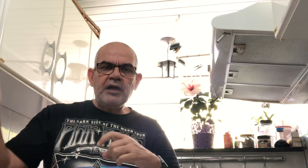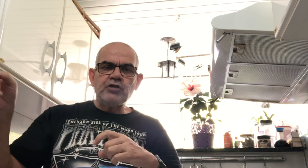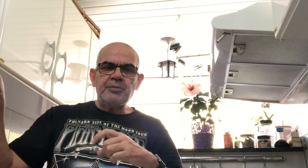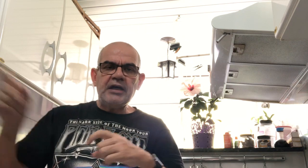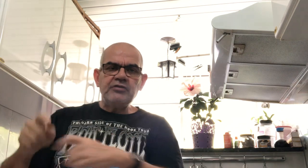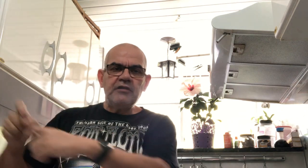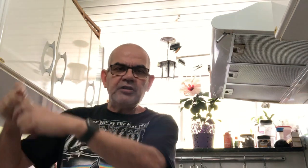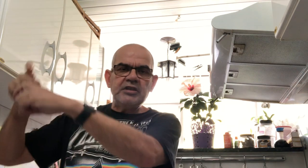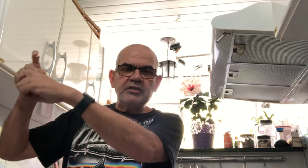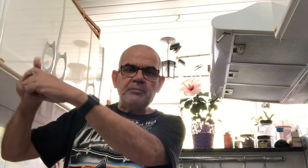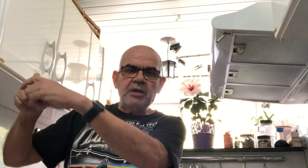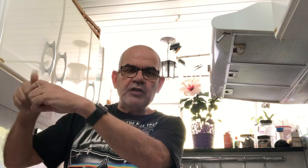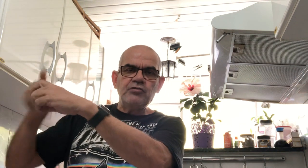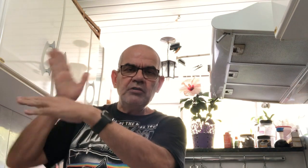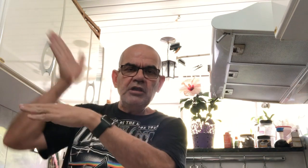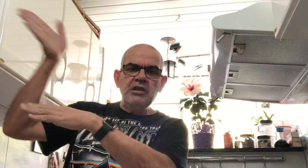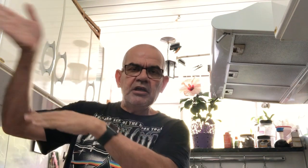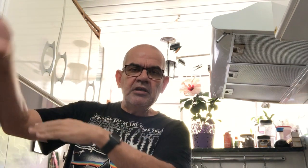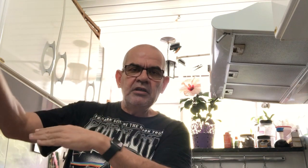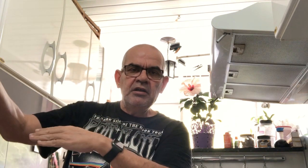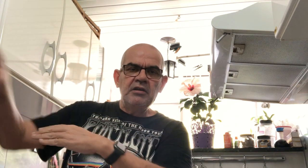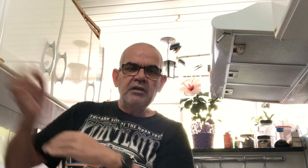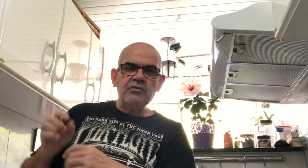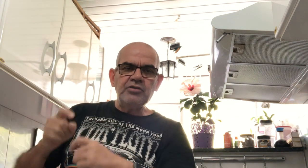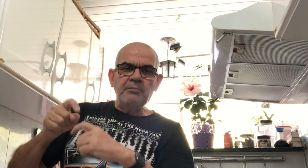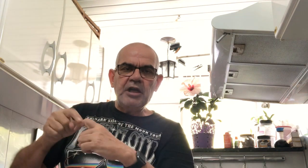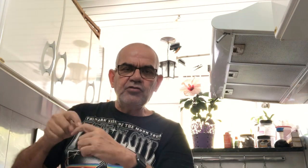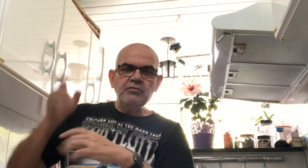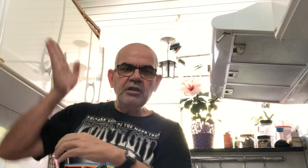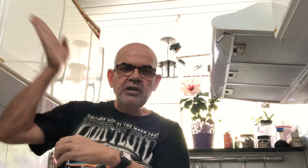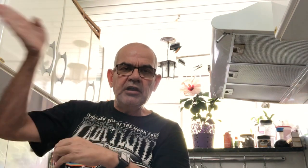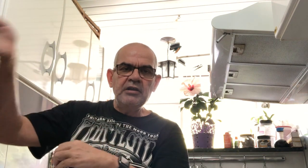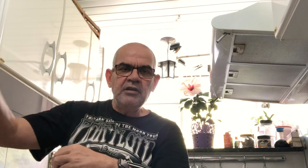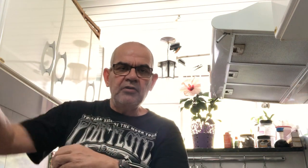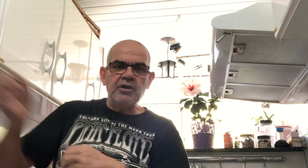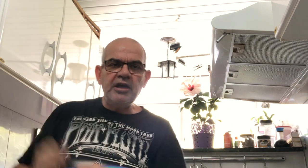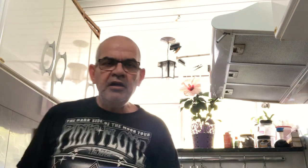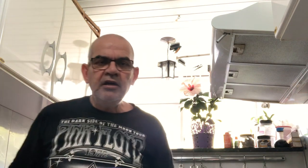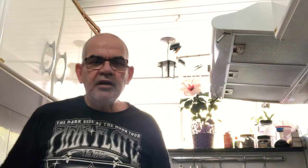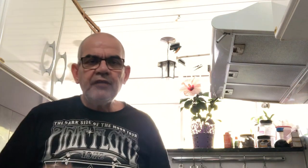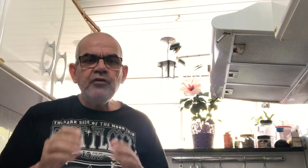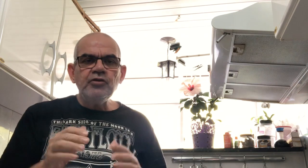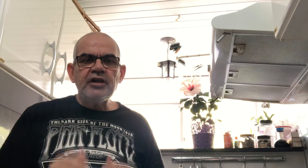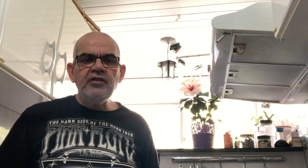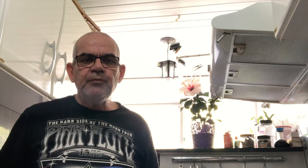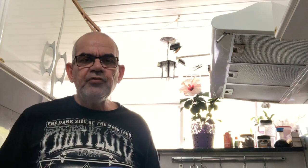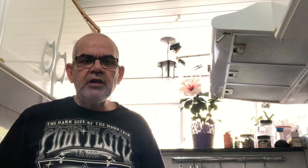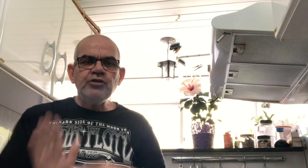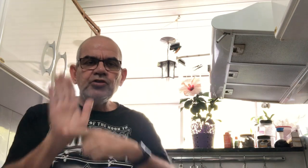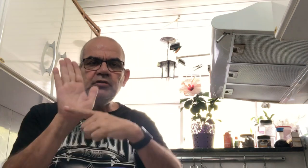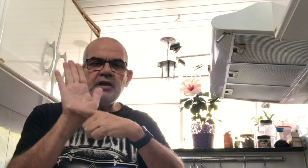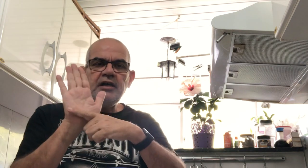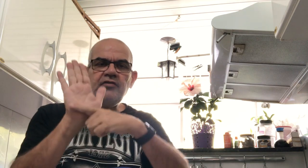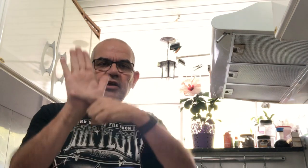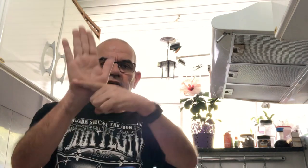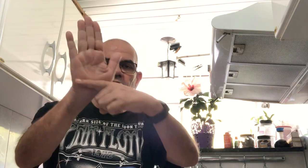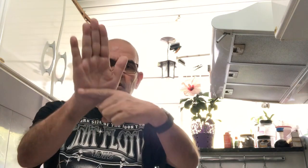médico é para lá, você tem que fazer assim, médico, ir. Você, médico, ir. Ok? Quer ver outro exemplo? O sinal de ajuda é esse aqui, ó.